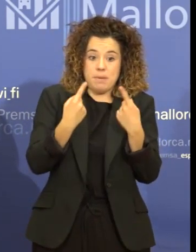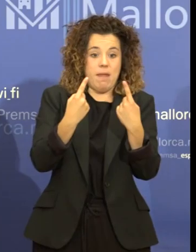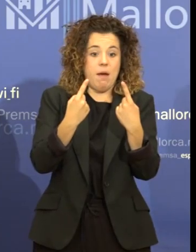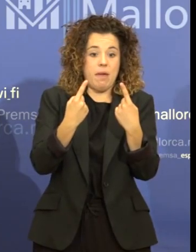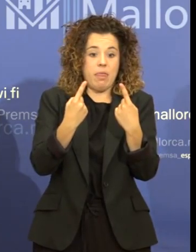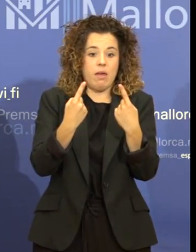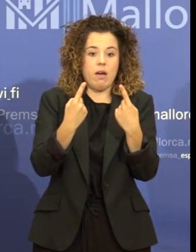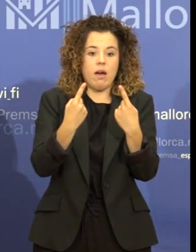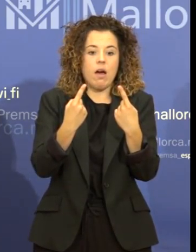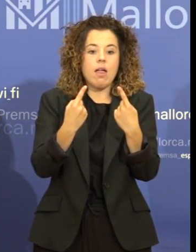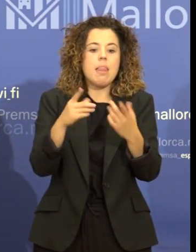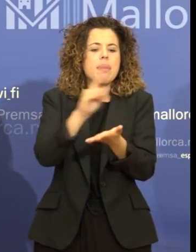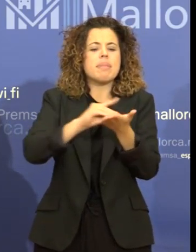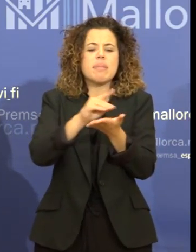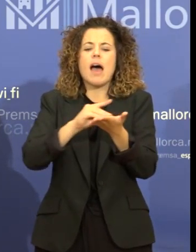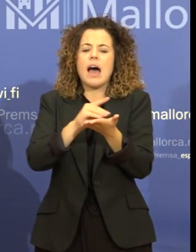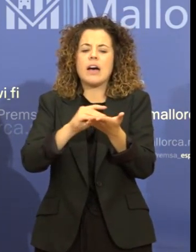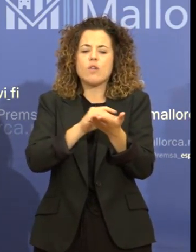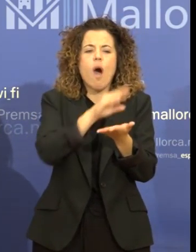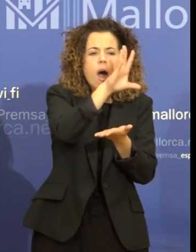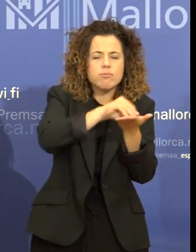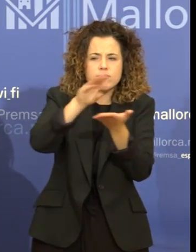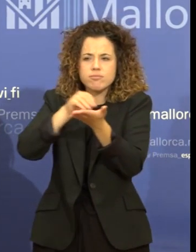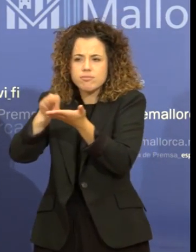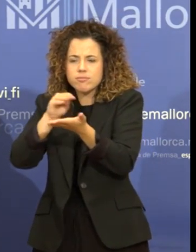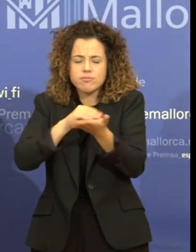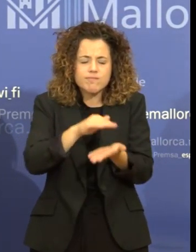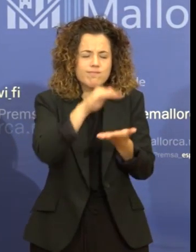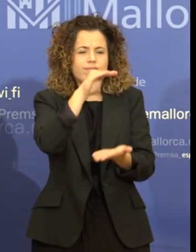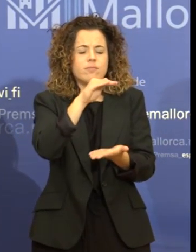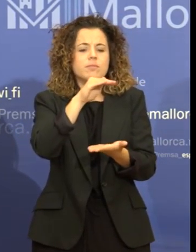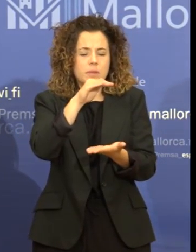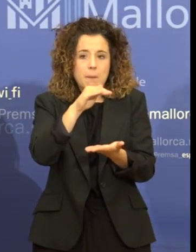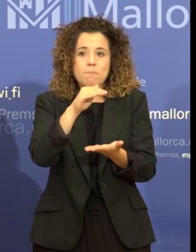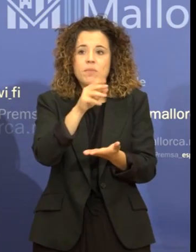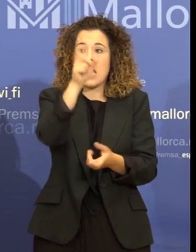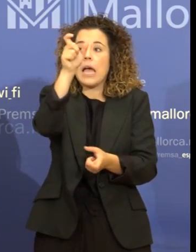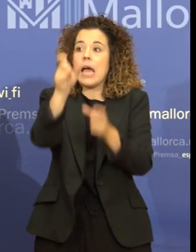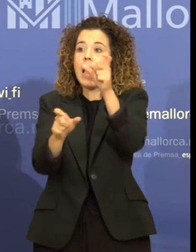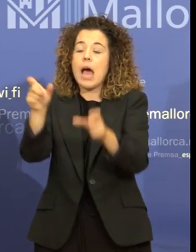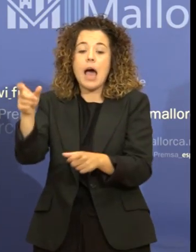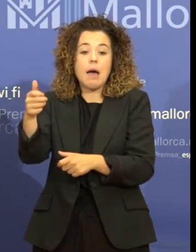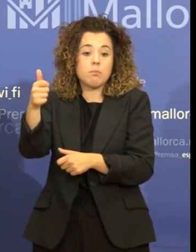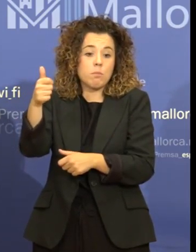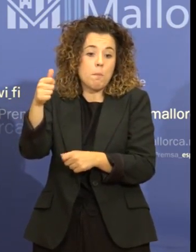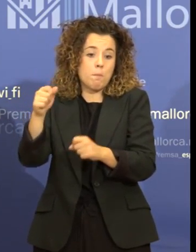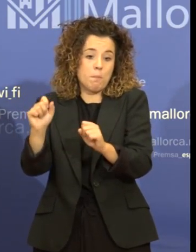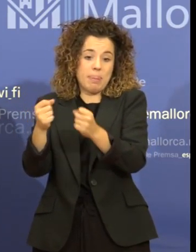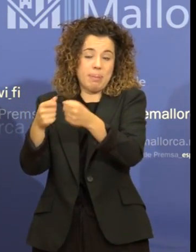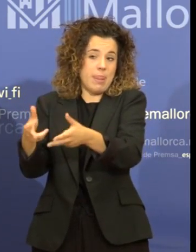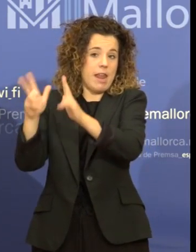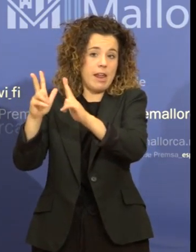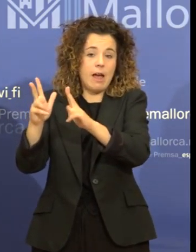és a dir, aquelles cèl·lules d'habitabilitat que se deneguin, que no se donin perquè la edificació